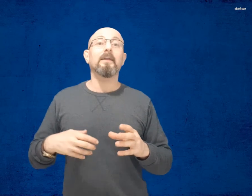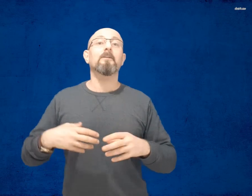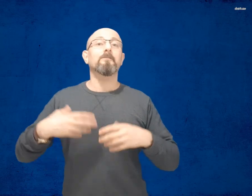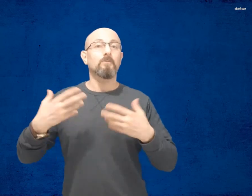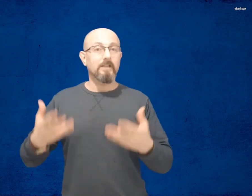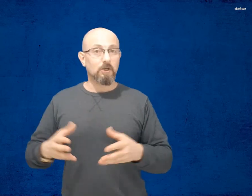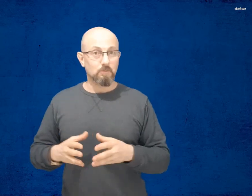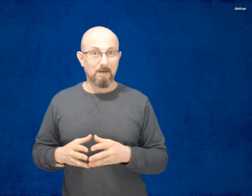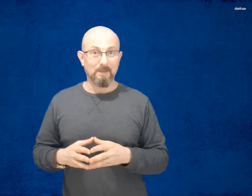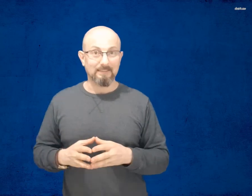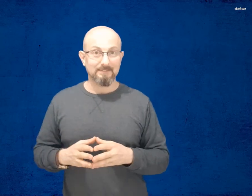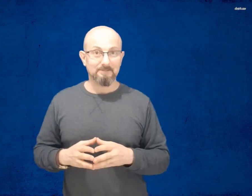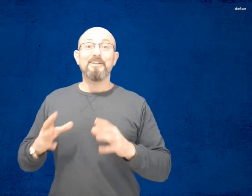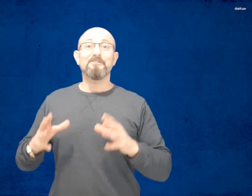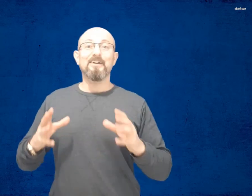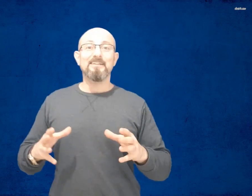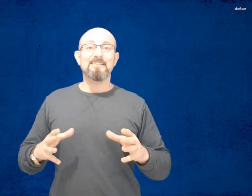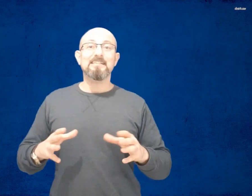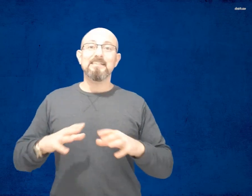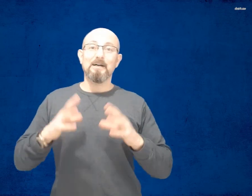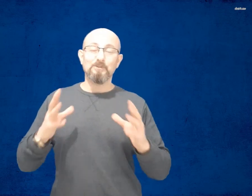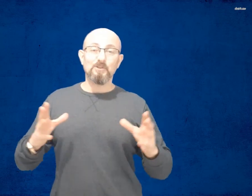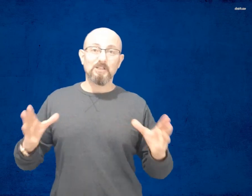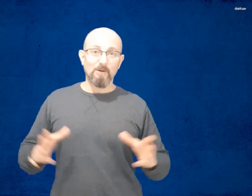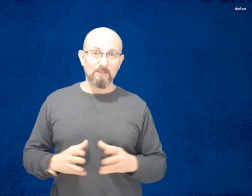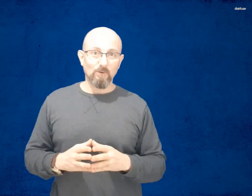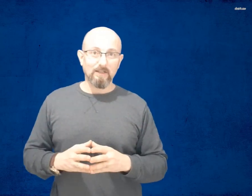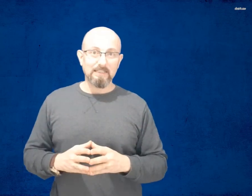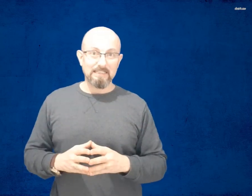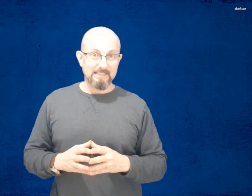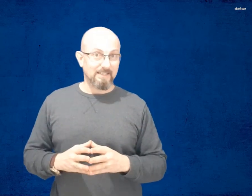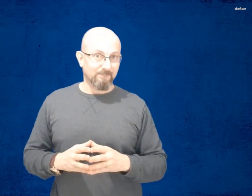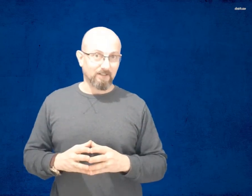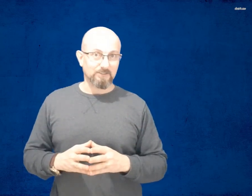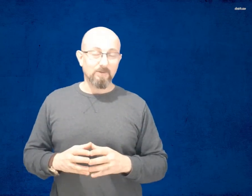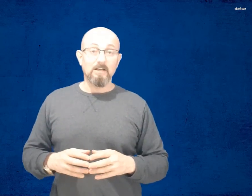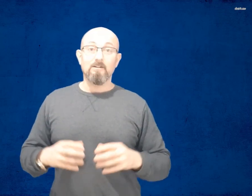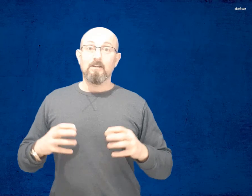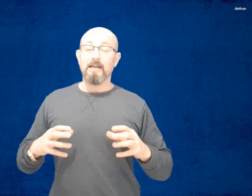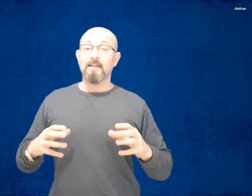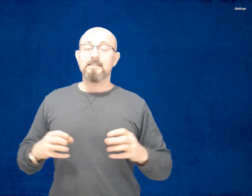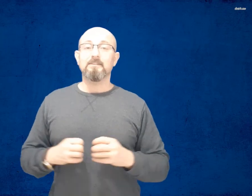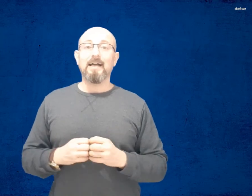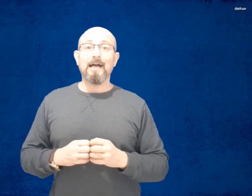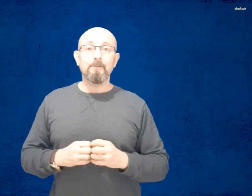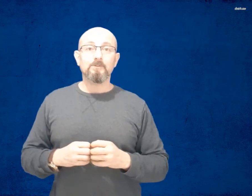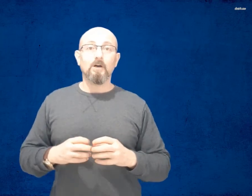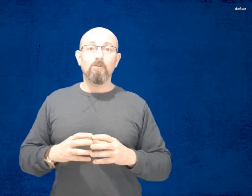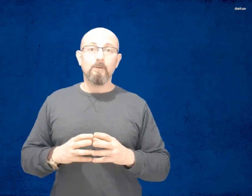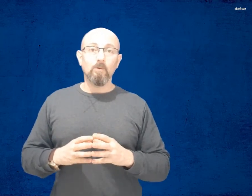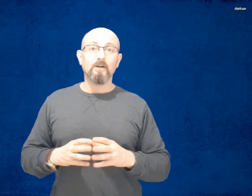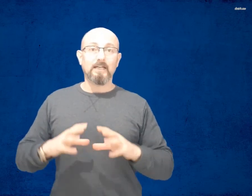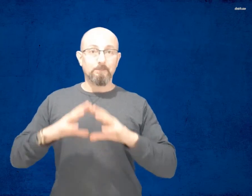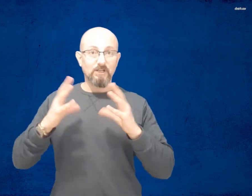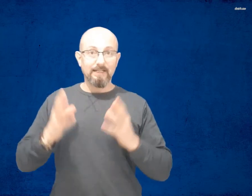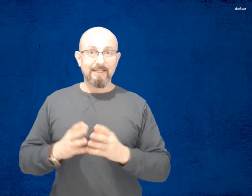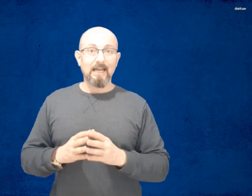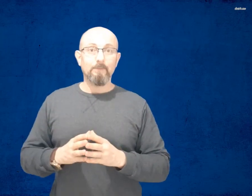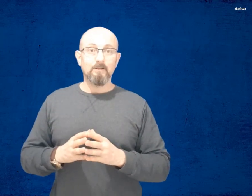نعرف ونناقشه مع بعض نحن في أي سلسلة عم ندرس قواعد اللغة الإنجليزية فقط لكن إذا أنت حابب تقوي من لغتك بشكل كامل